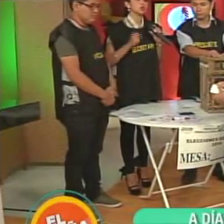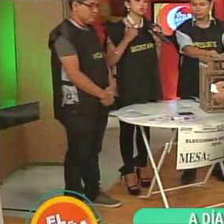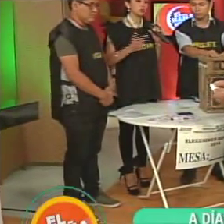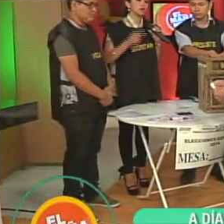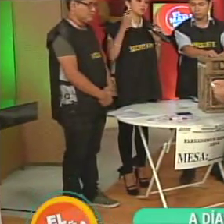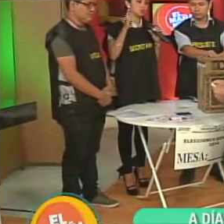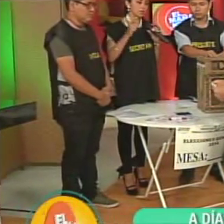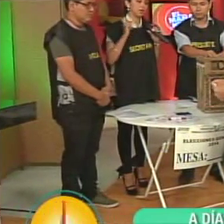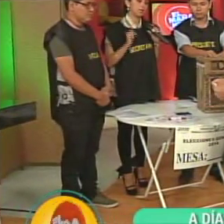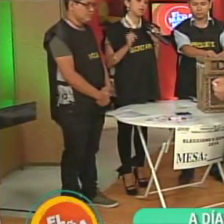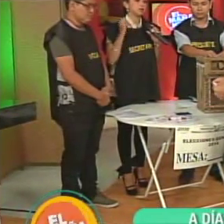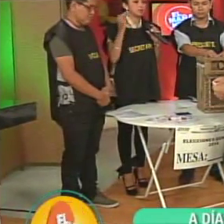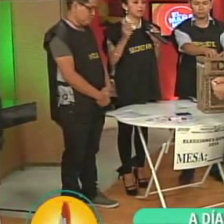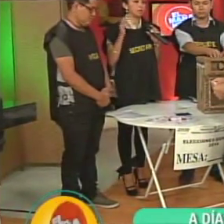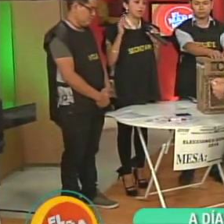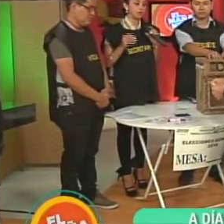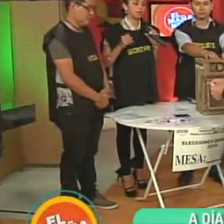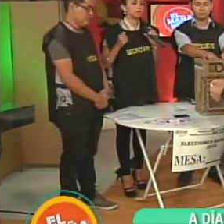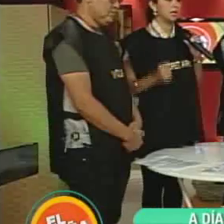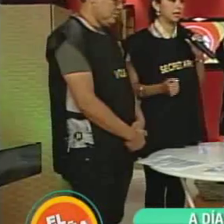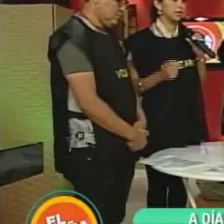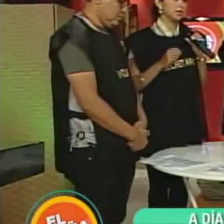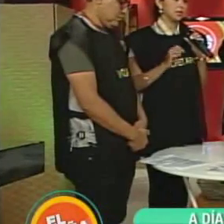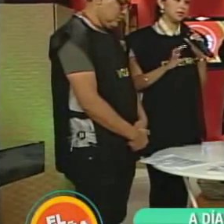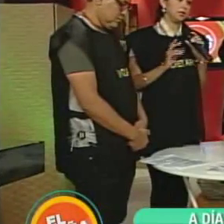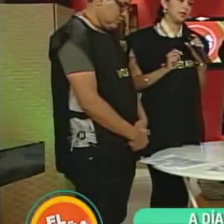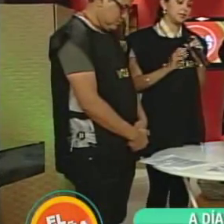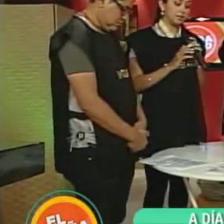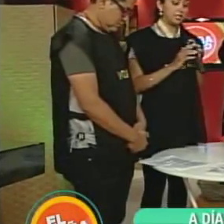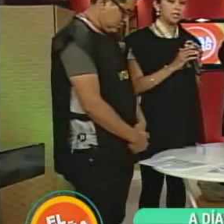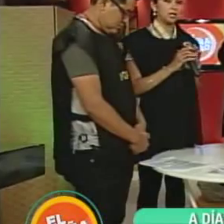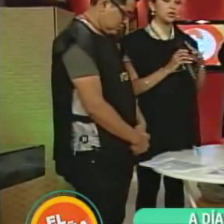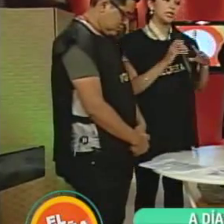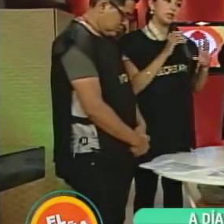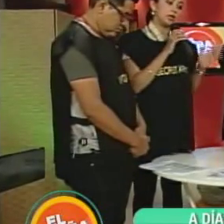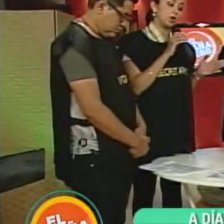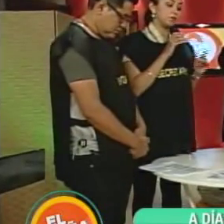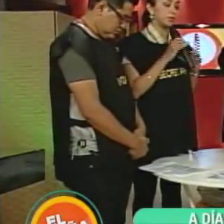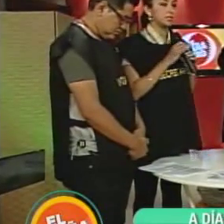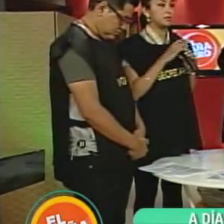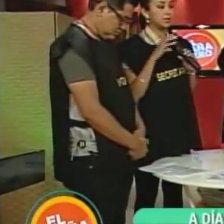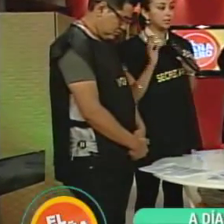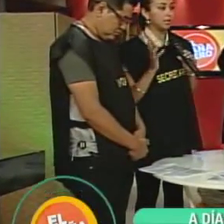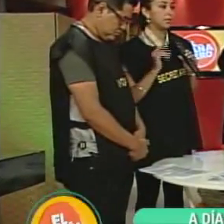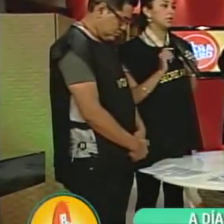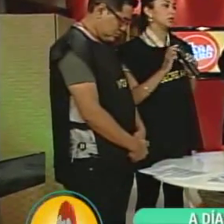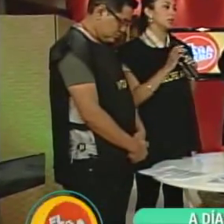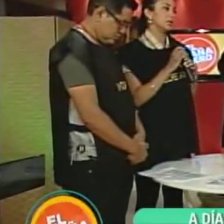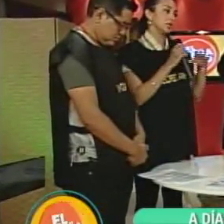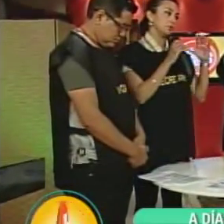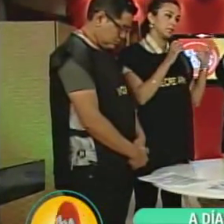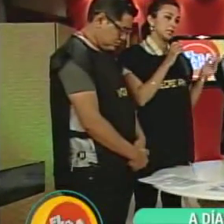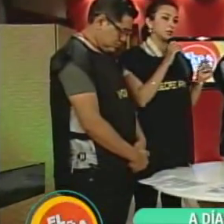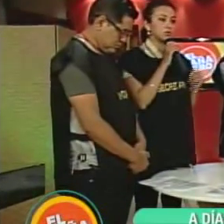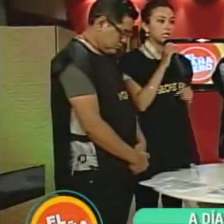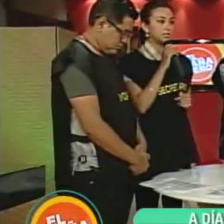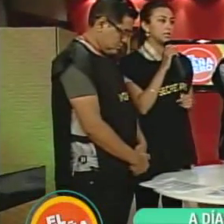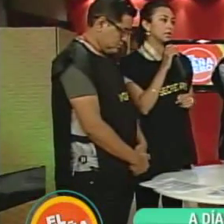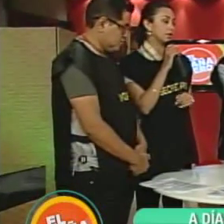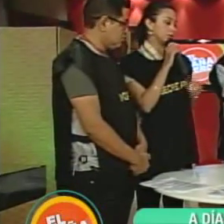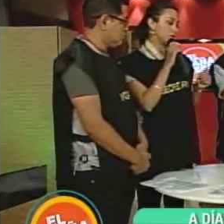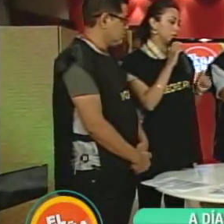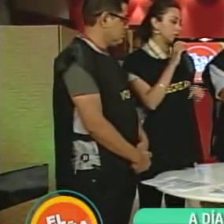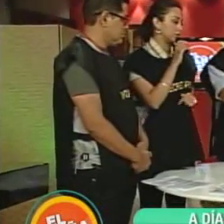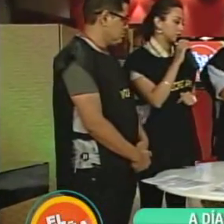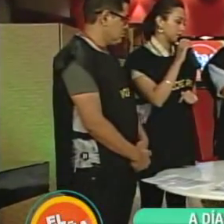derecho, continuaremos con el índice, el medio, el anular y así el meñique, ¿no? Y de igual forma, si le falta la manito derecha, pasaremos a la